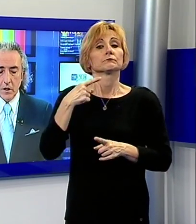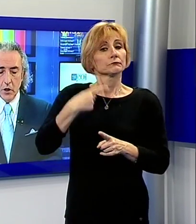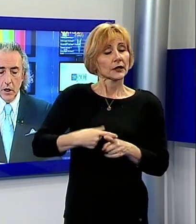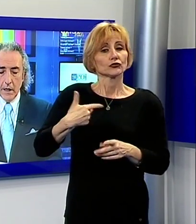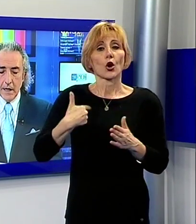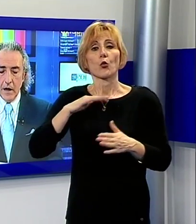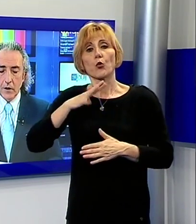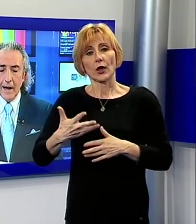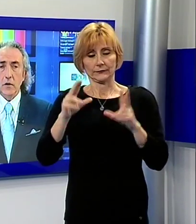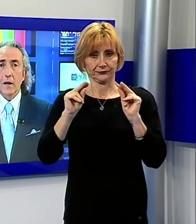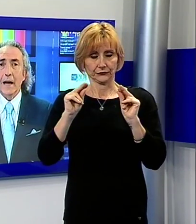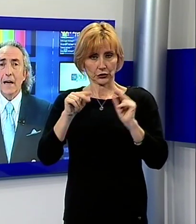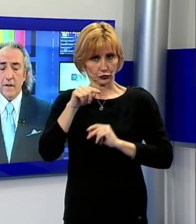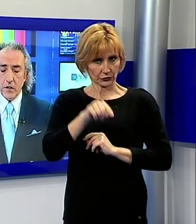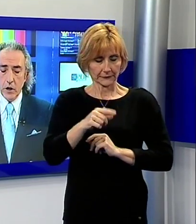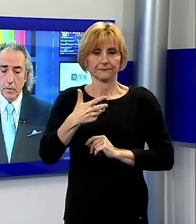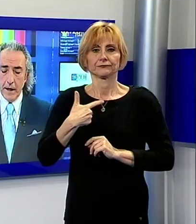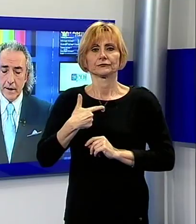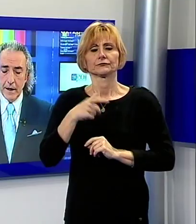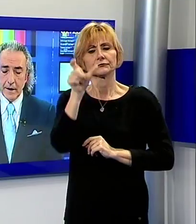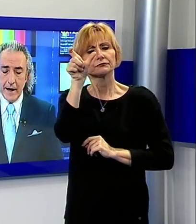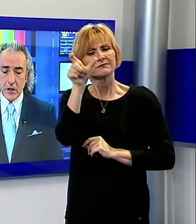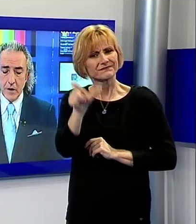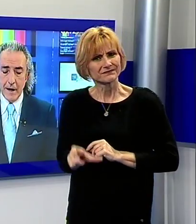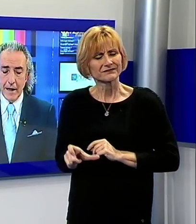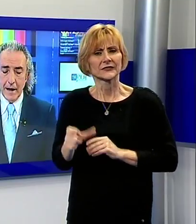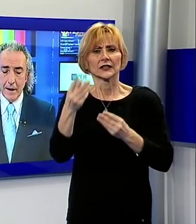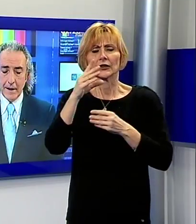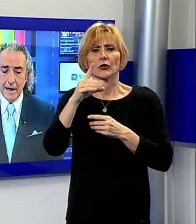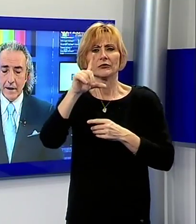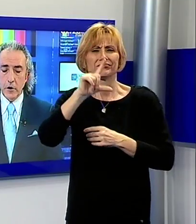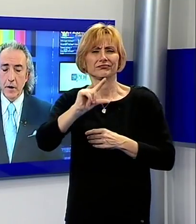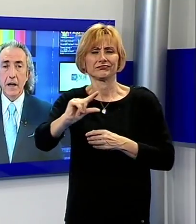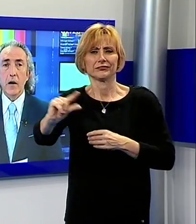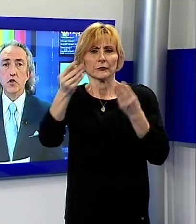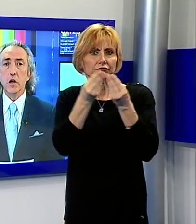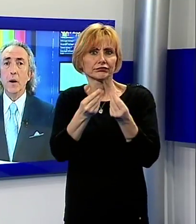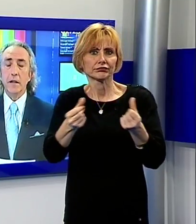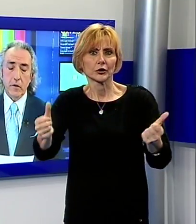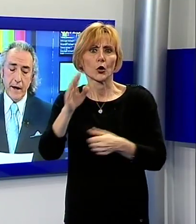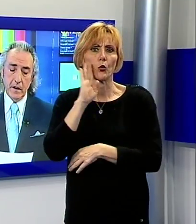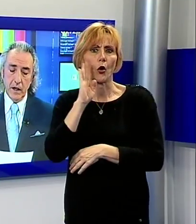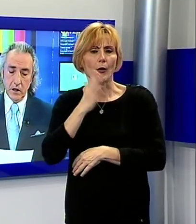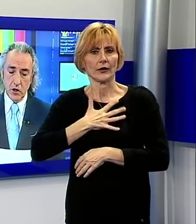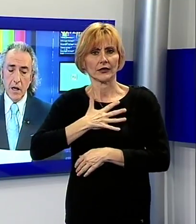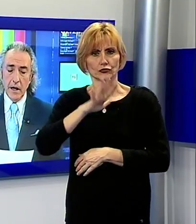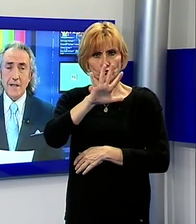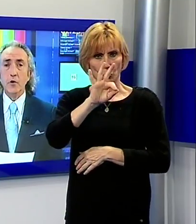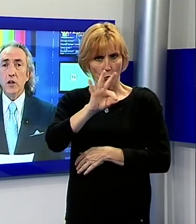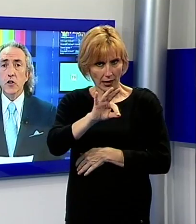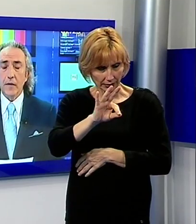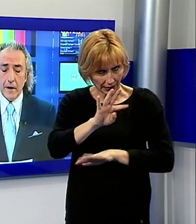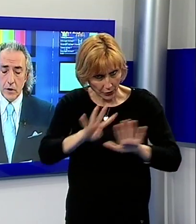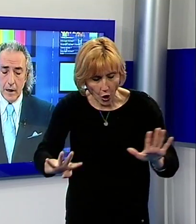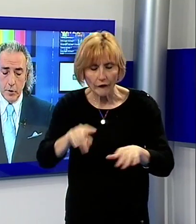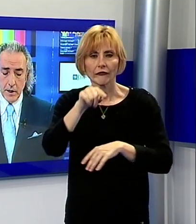servizio. Si era allontanato da casa facendo perdere le tracce, ma nella mattinata di domenica un 59enne di Viareggio è